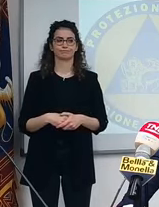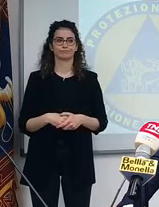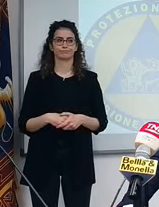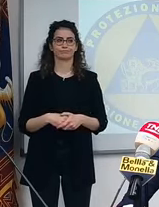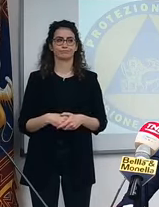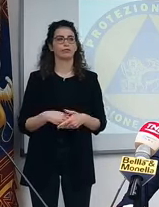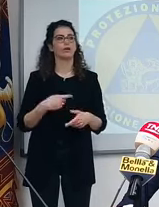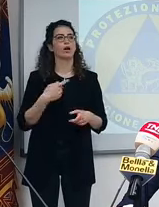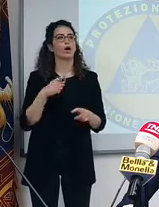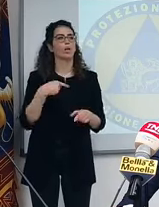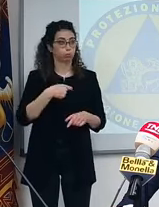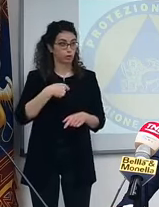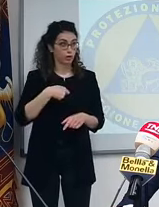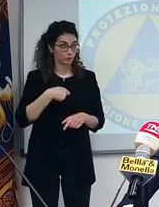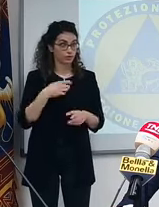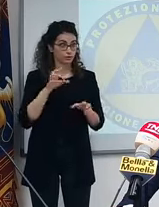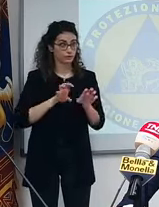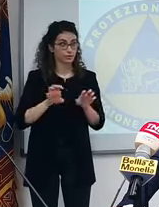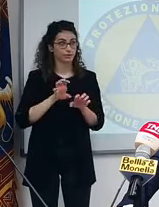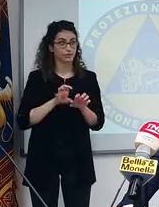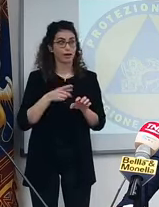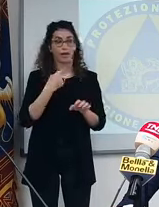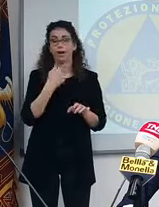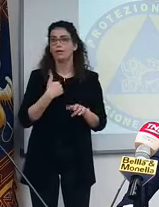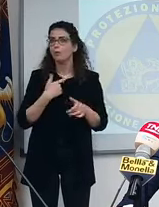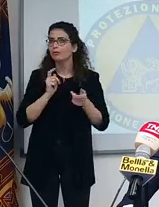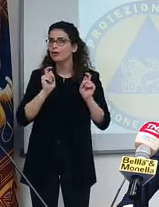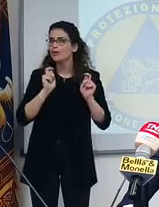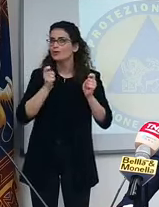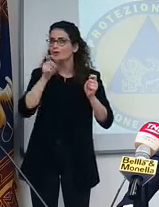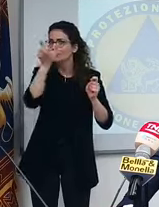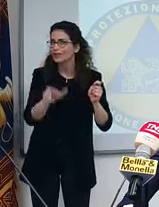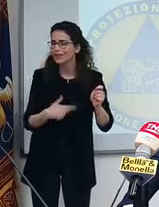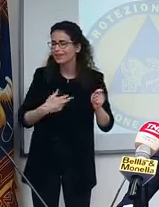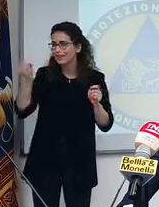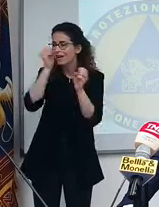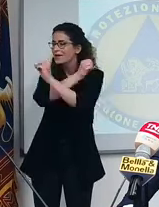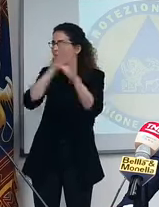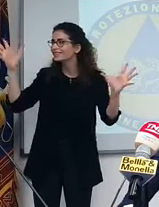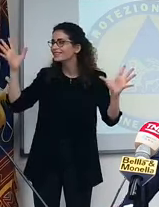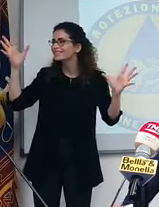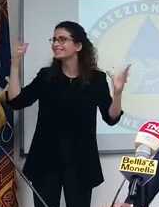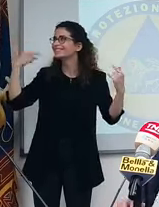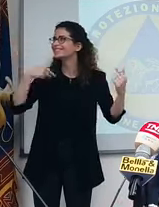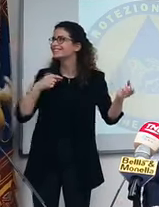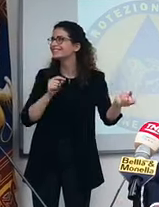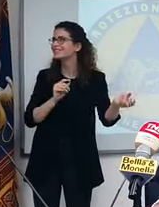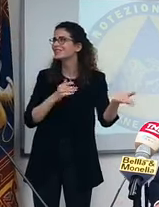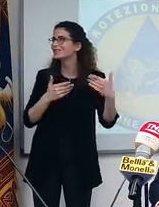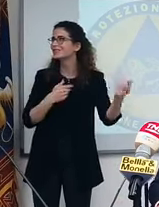Anche i presidenti della regione... Io stavo dicendo anche i giornalisti, pensano... Avevo sempre pensato a tale e tale...